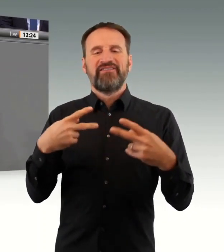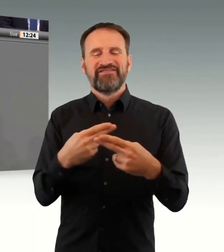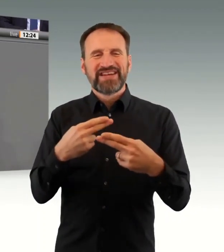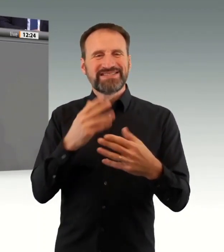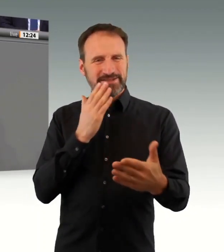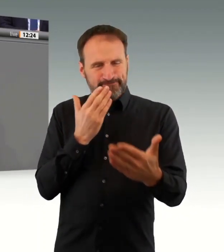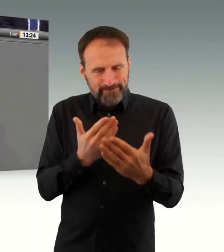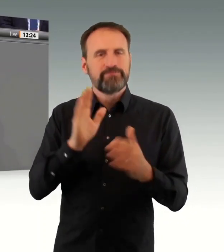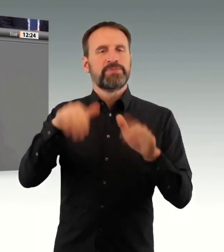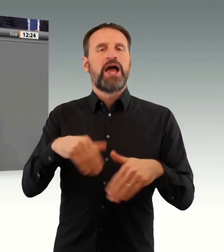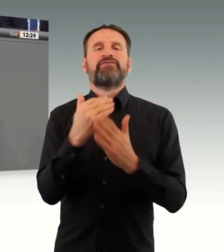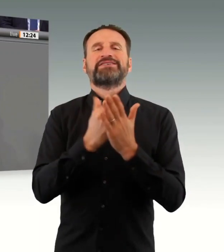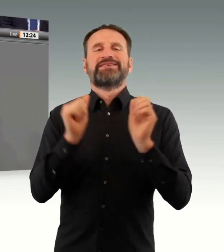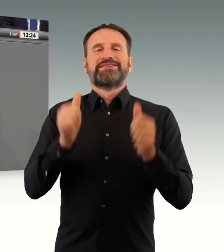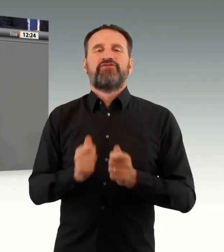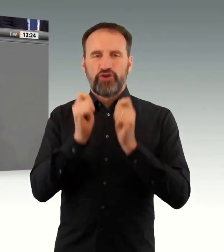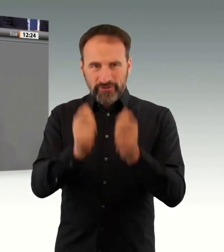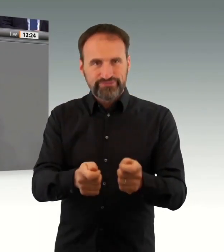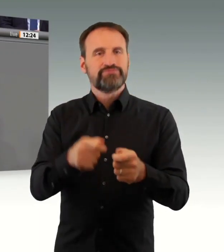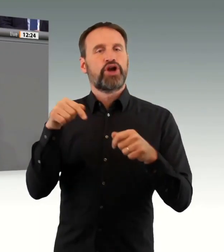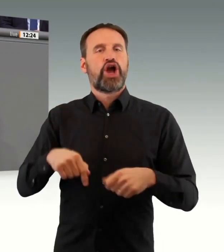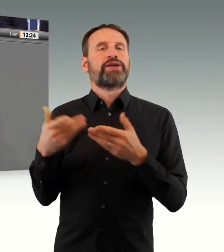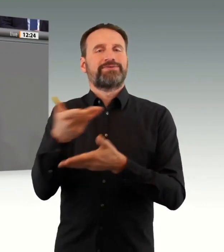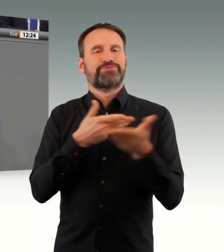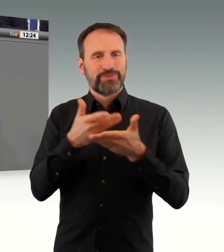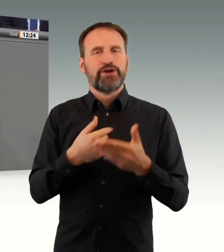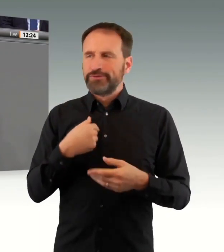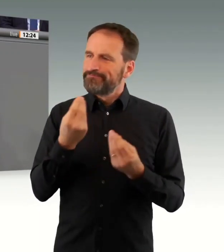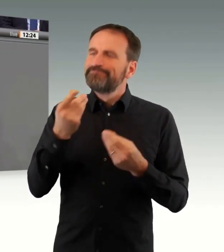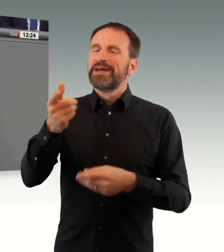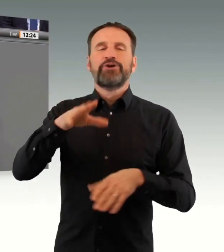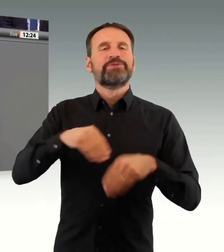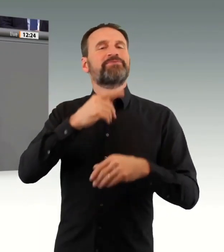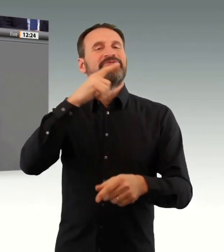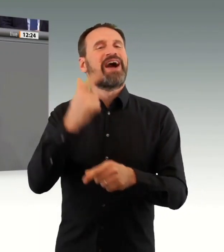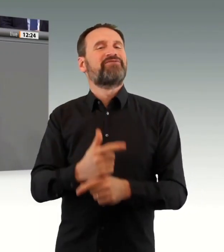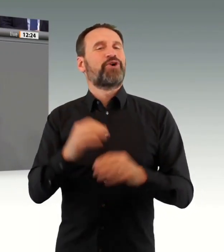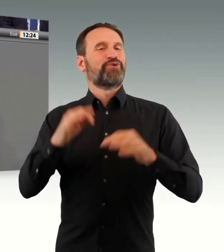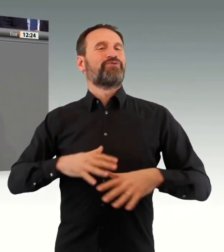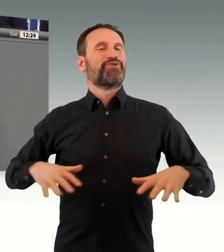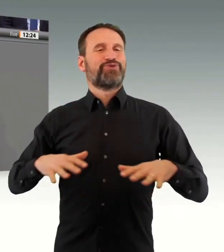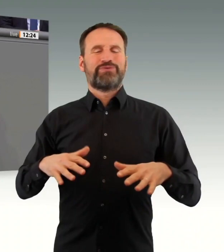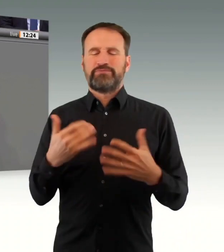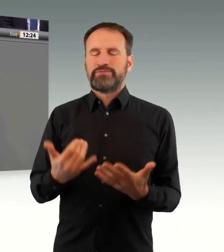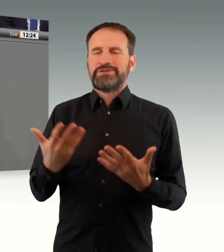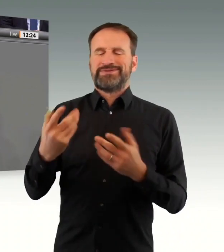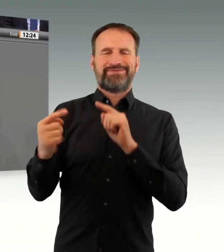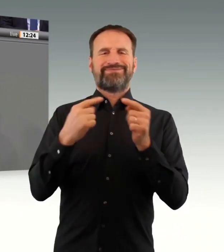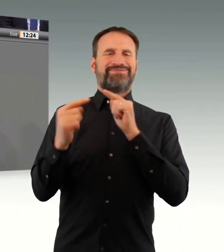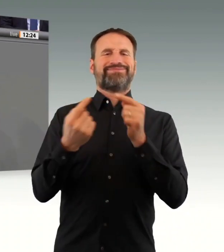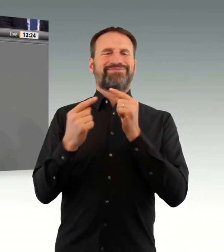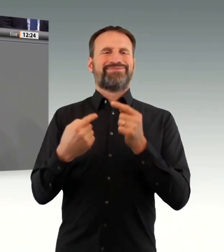wo wir noch nicht die Regierung stellen, die passenden Antworten zu finden auf die Herausforderungen, die sich jetzt stellt.